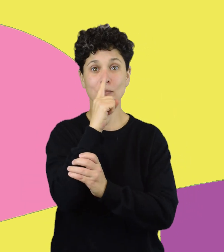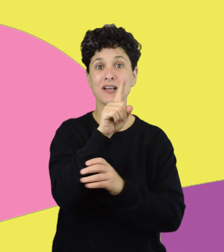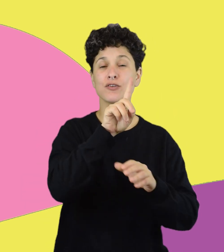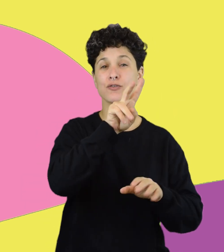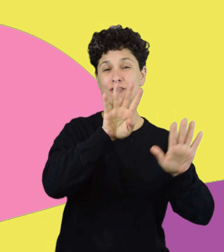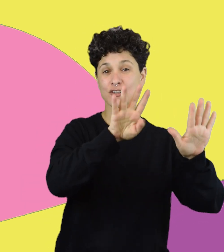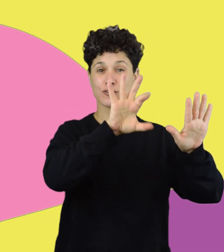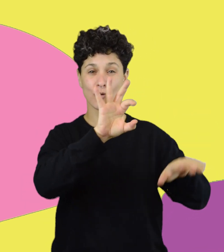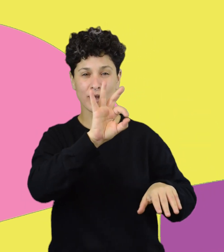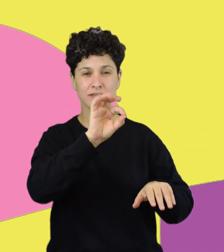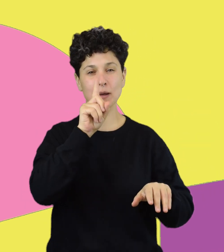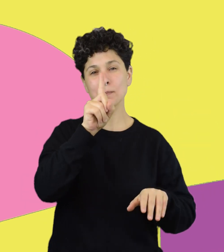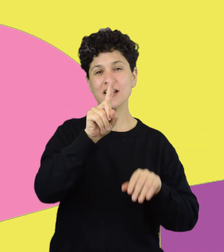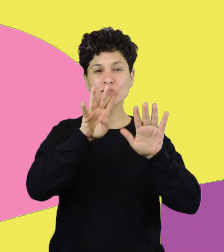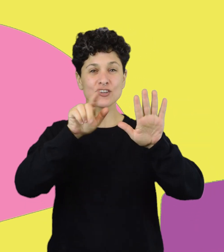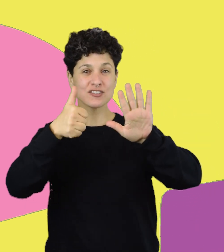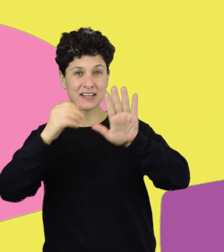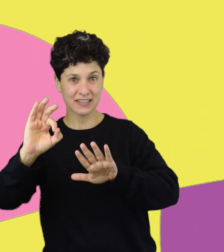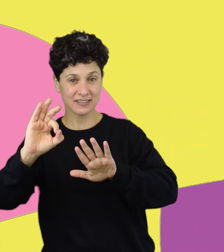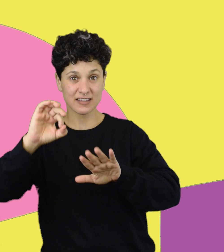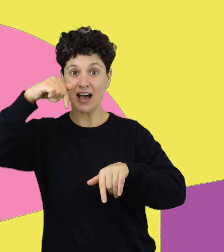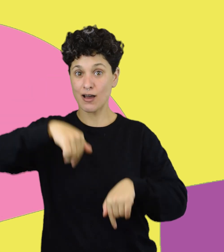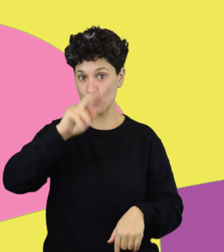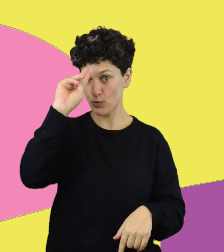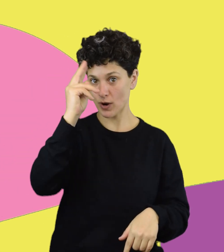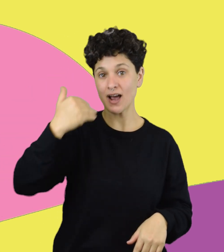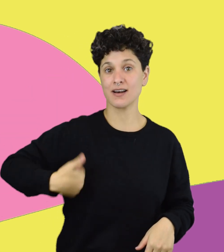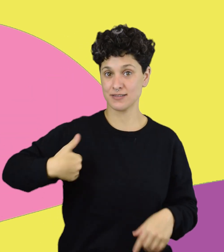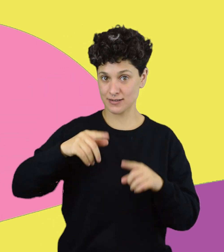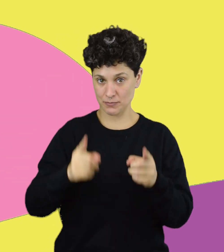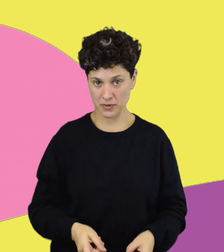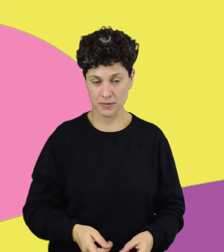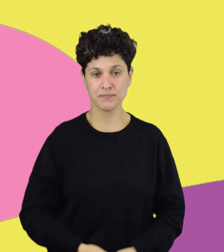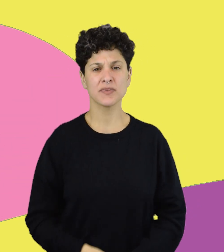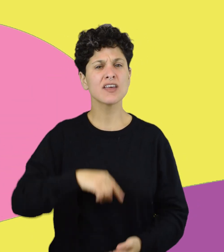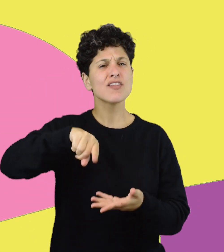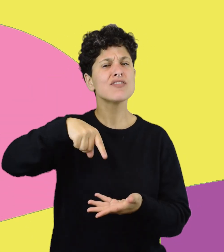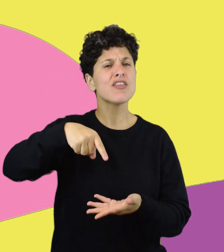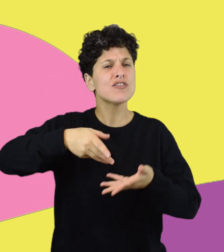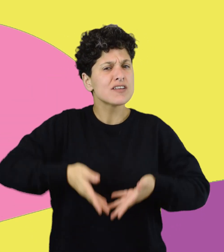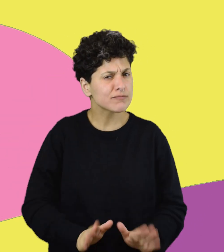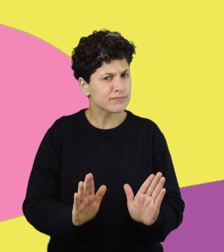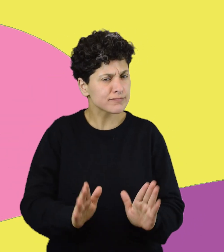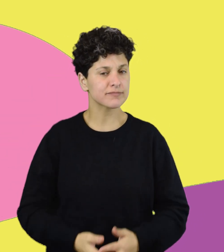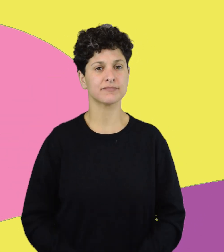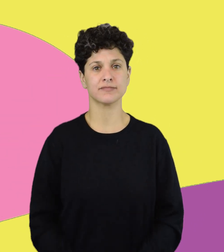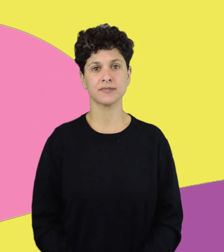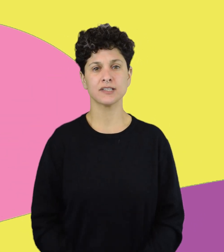1960 en Uruguay y Argentina. ¿De dónde es Oriundo? ¿Cómo lo apodaron?